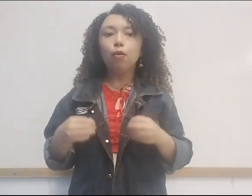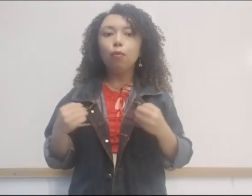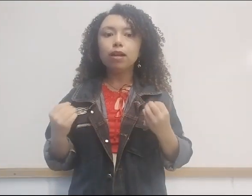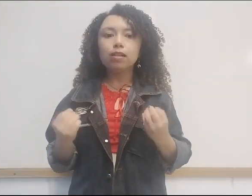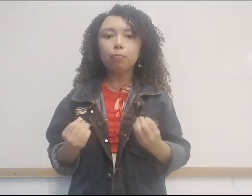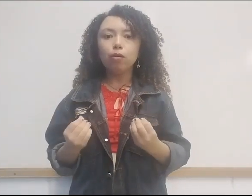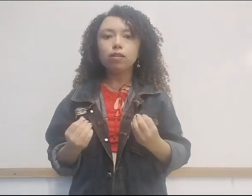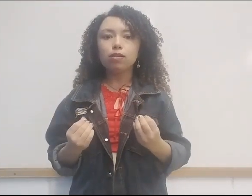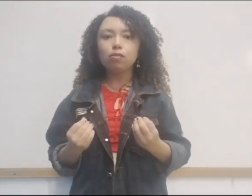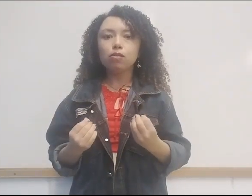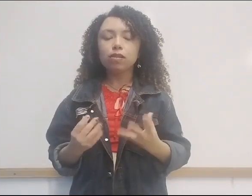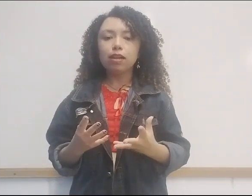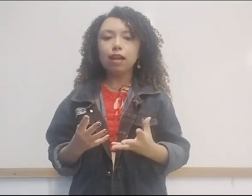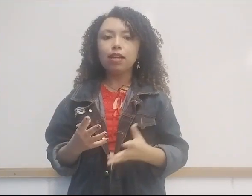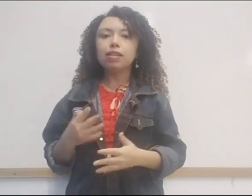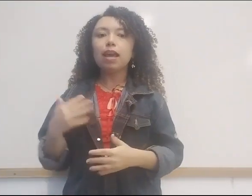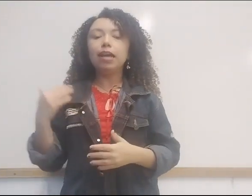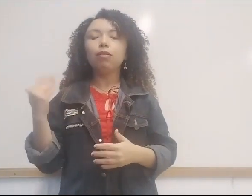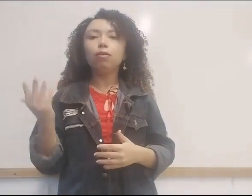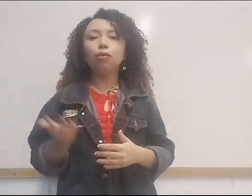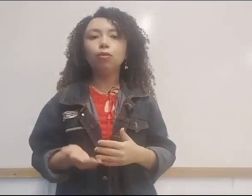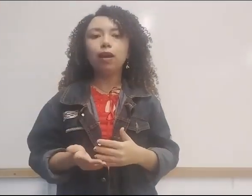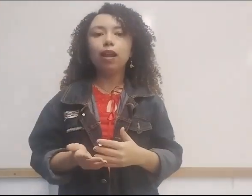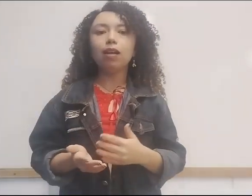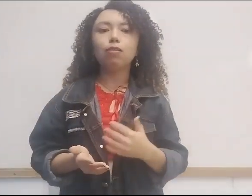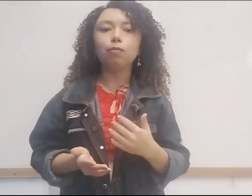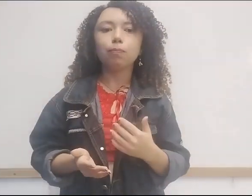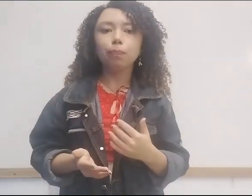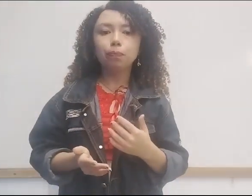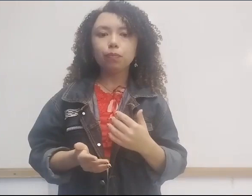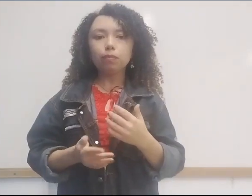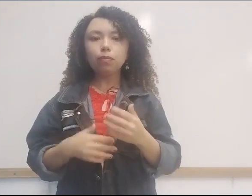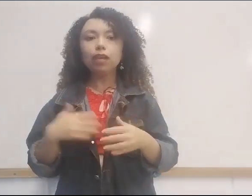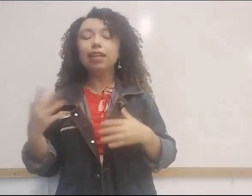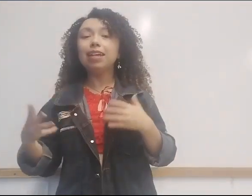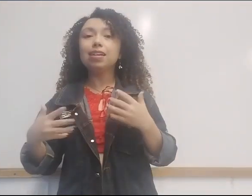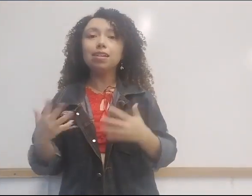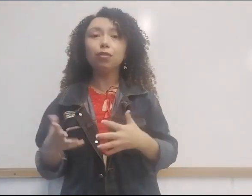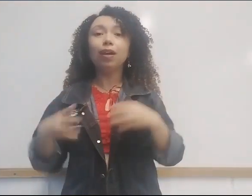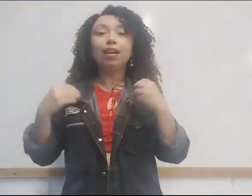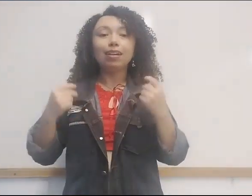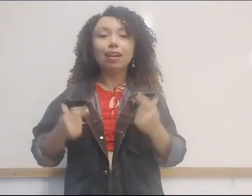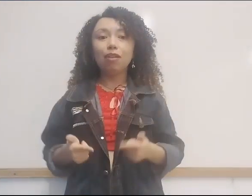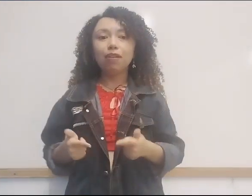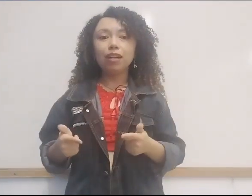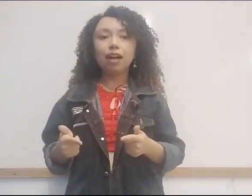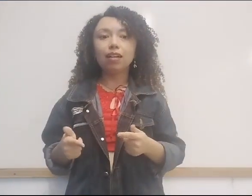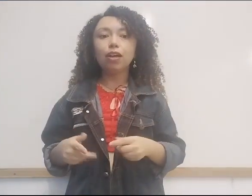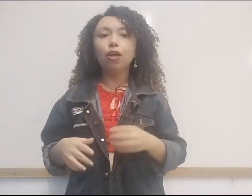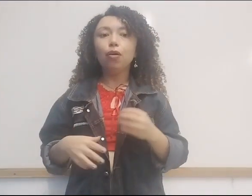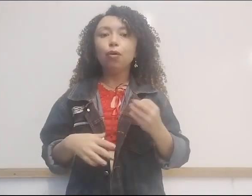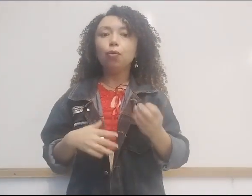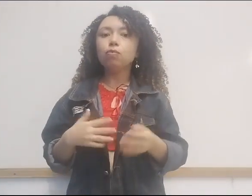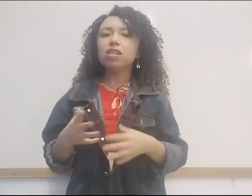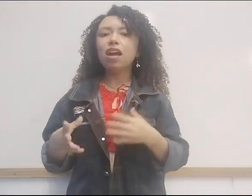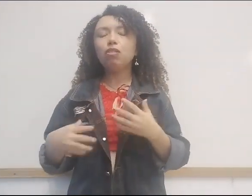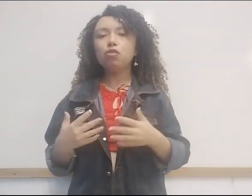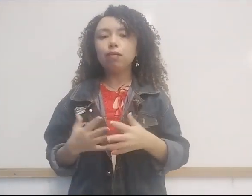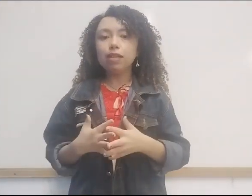Uma das hipóteses hoje consideradas é que o autor do relato teria sido, na verdade, um certo João de